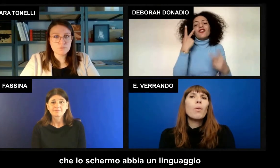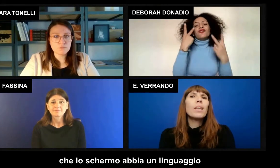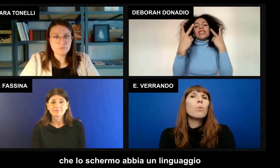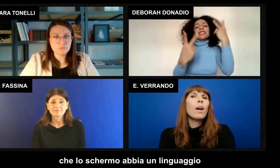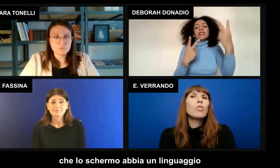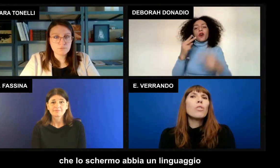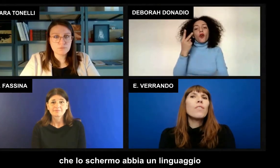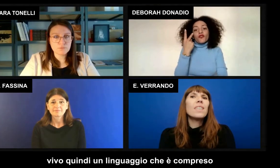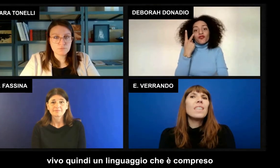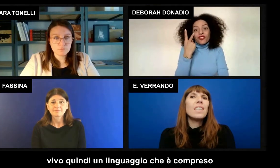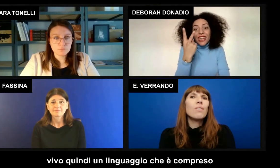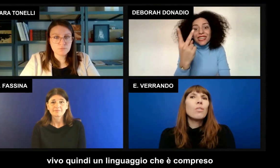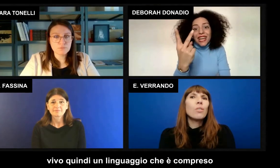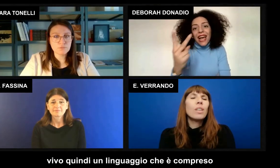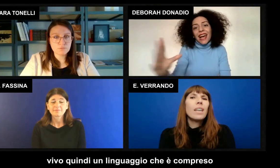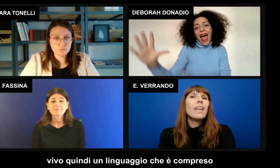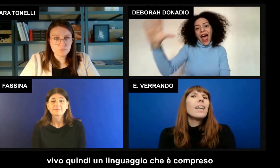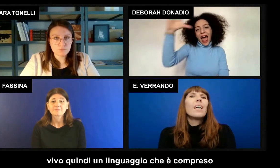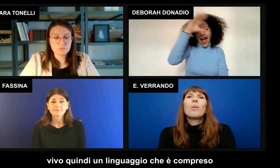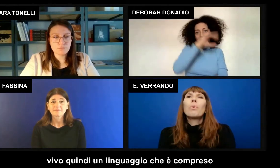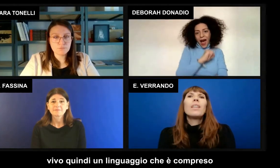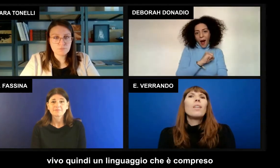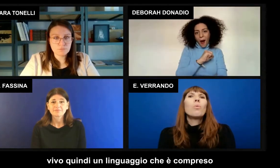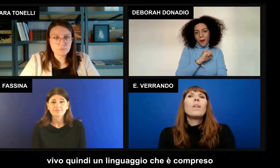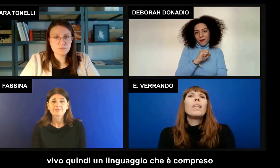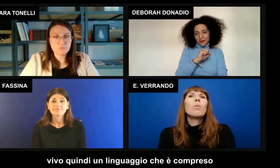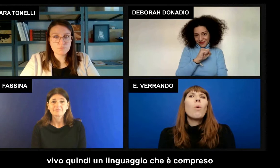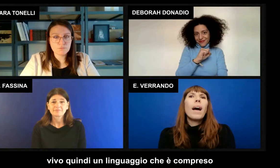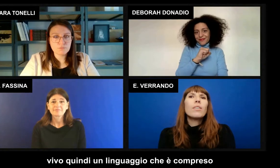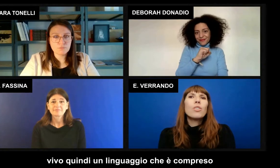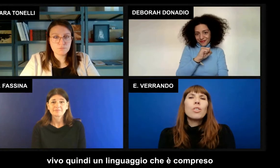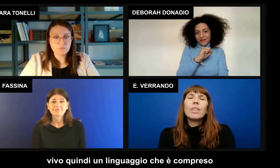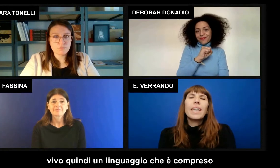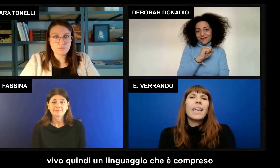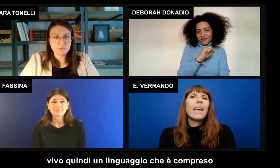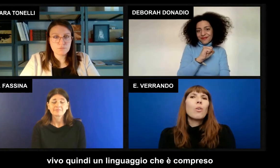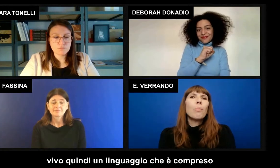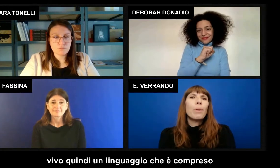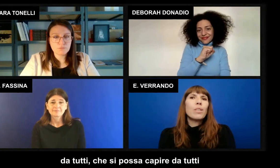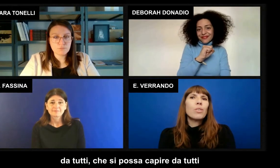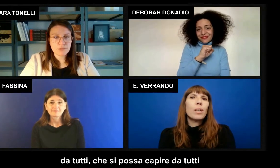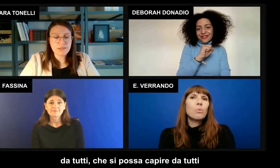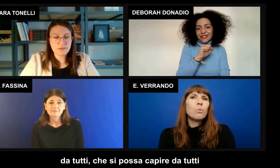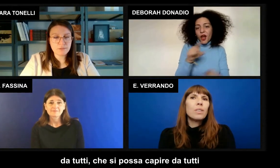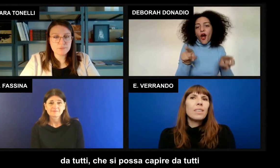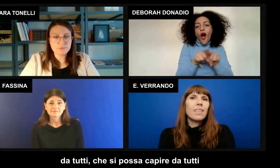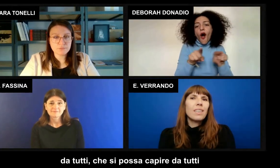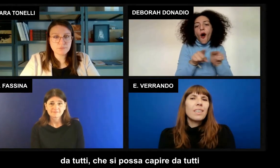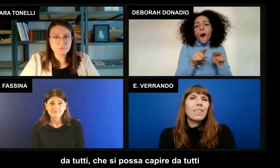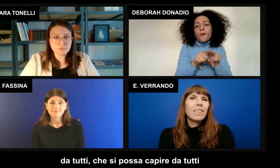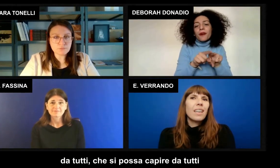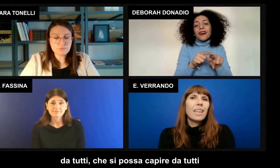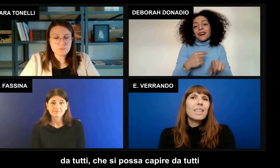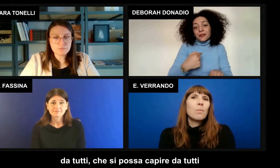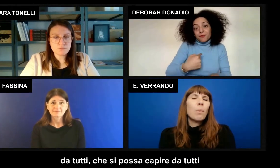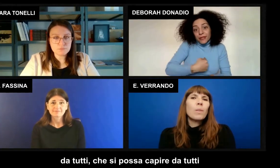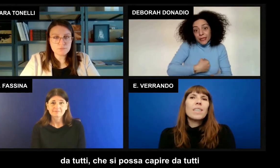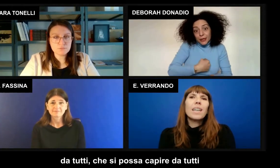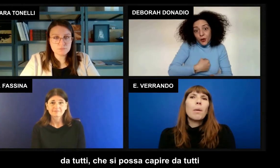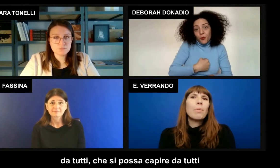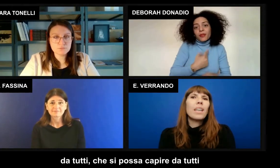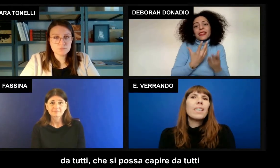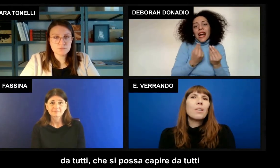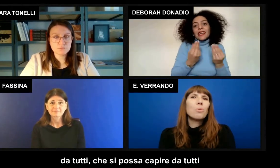abbia un linguaggio visivo. Quindi un linguaggio che è compreso da tutti, che si